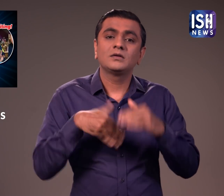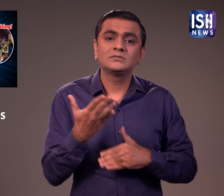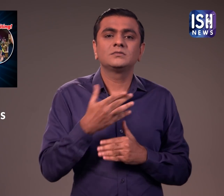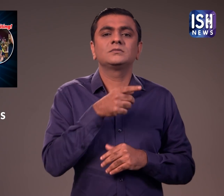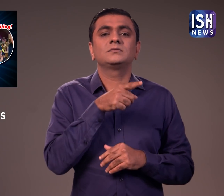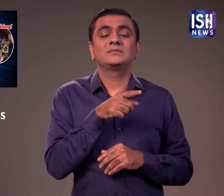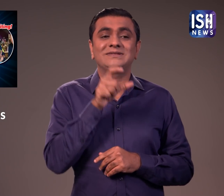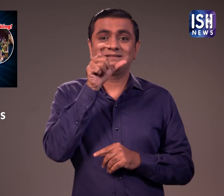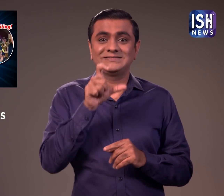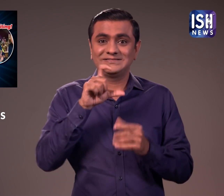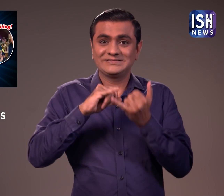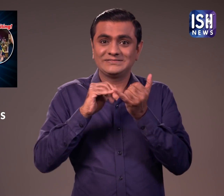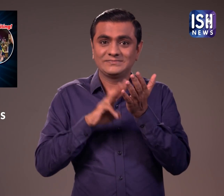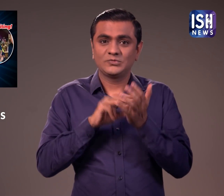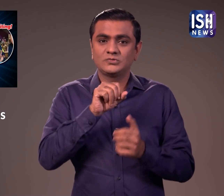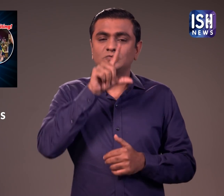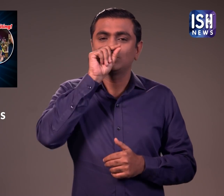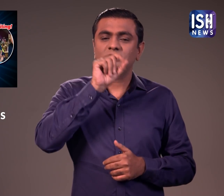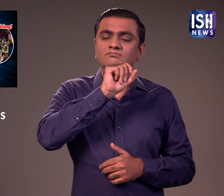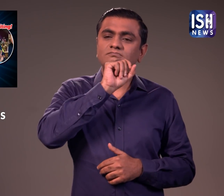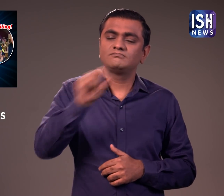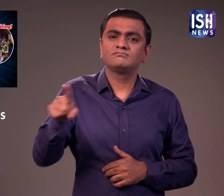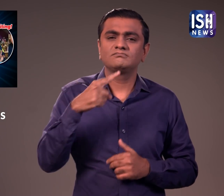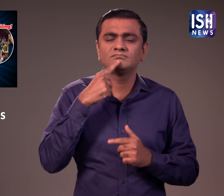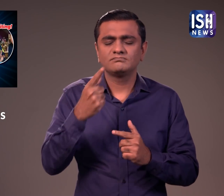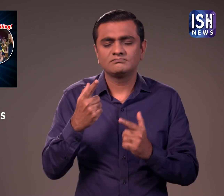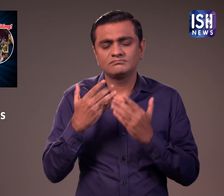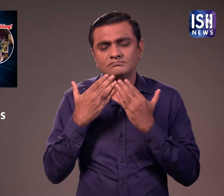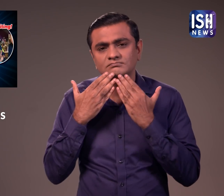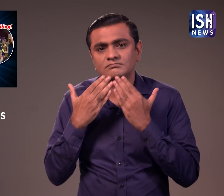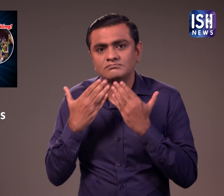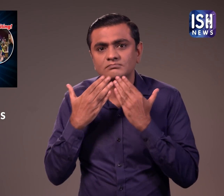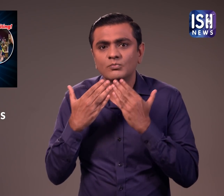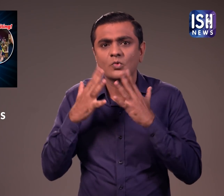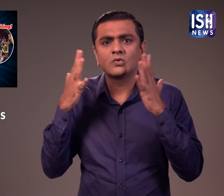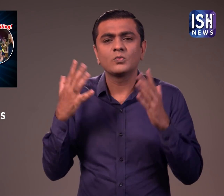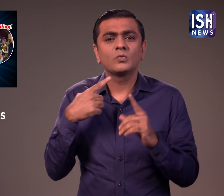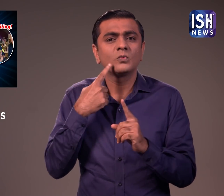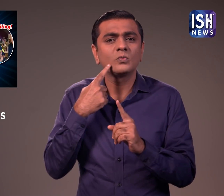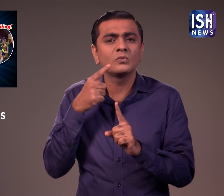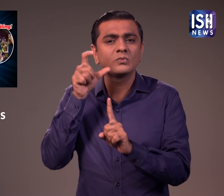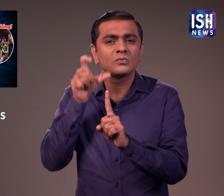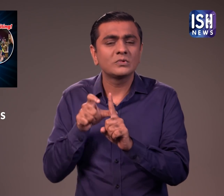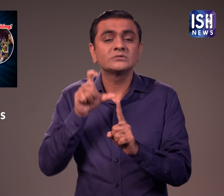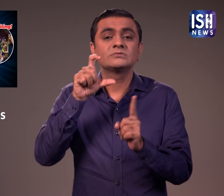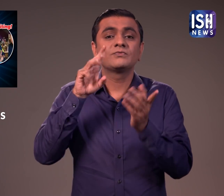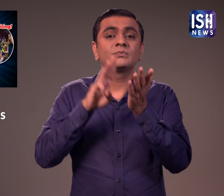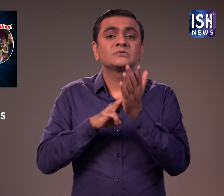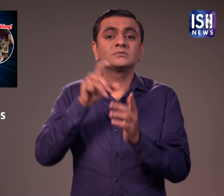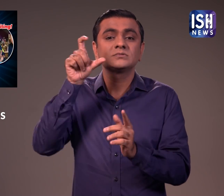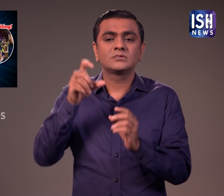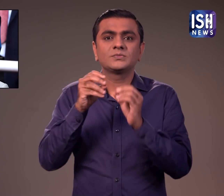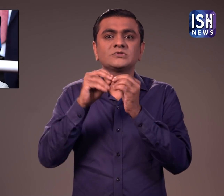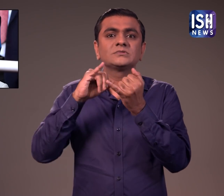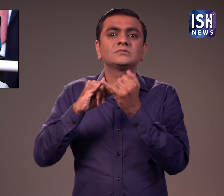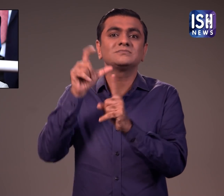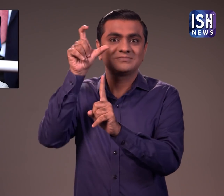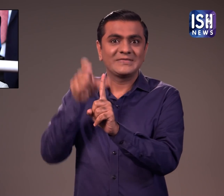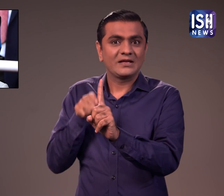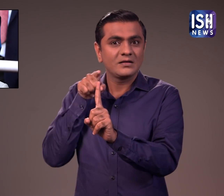कई ट्वीट के जरिये उन्होंने मनिपूर के मुख्य मंत्री एन विरेन सिंग को उनके समर्थन के लिए और उन्हें एस पी के